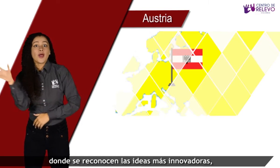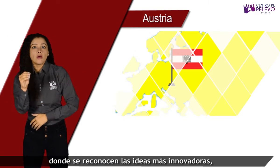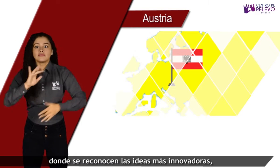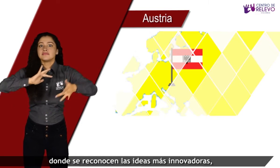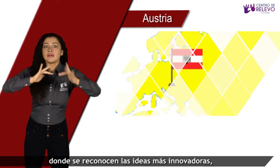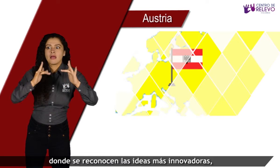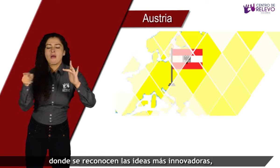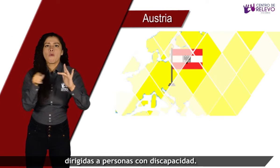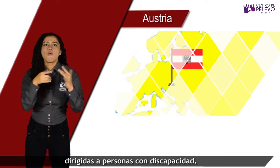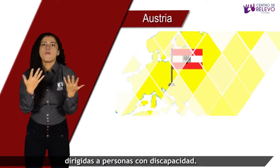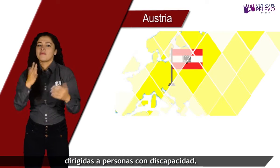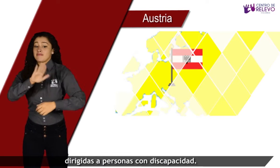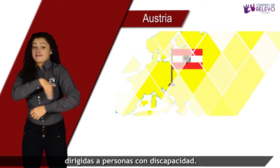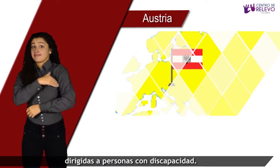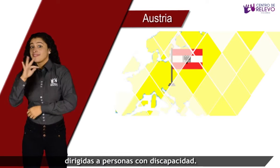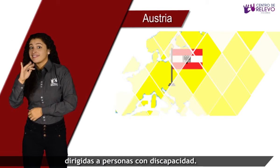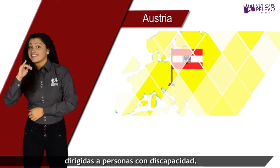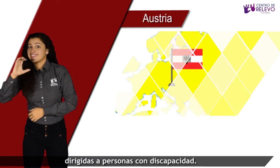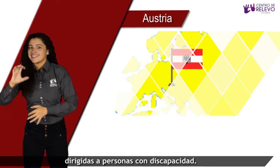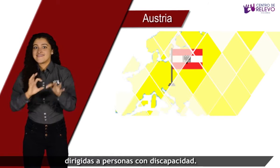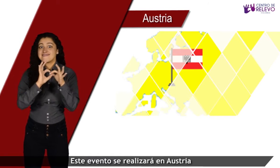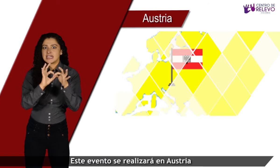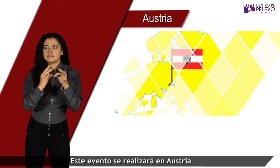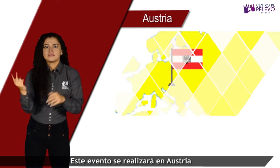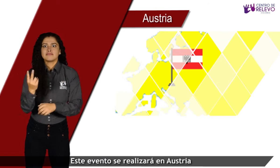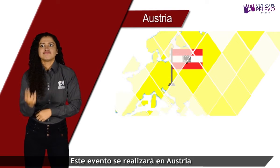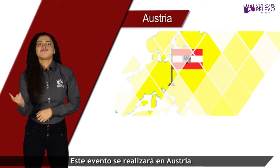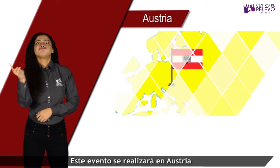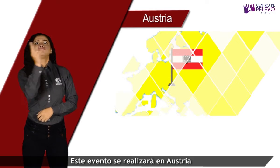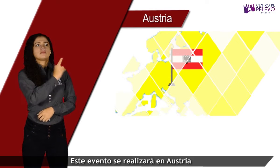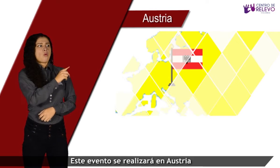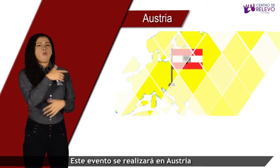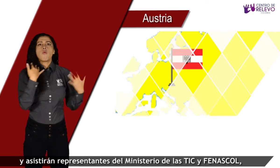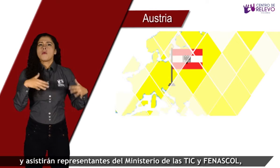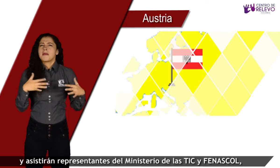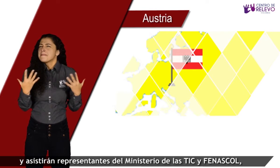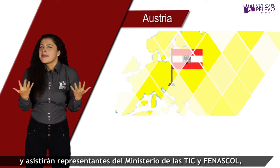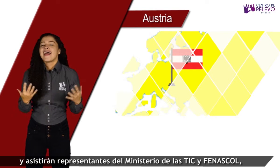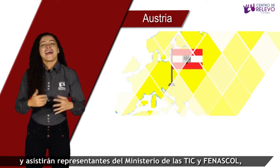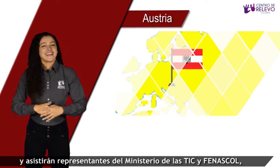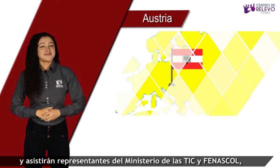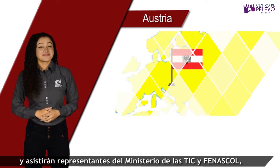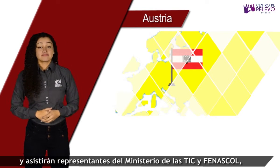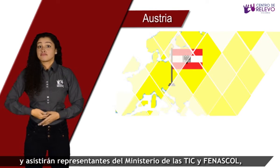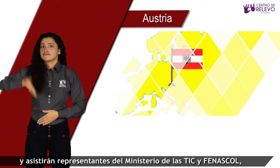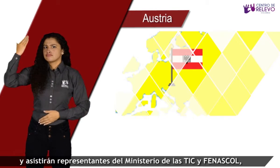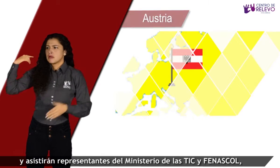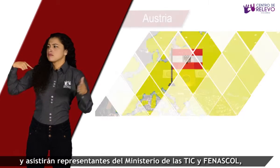donde se reconocen las ideas más innovadoras dirigidas a personas con discapacidad. Este evento se realizará en AUSTE y asistirán representantes del Ministerio de las